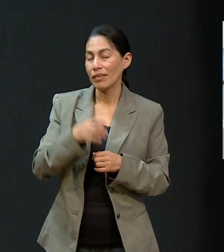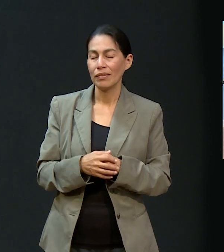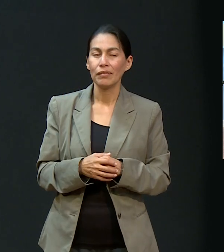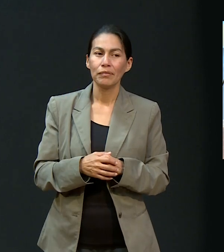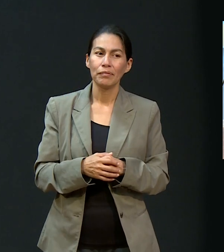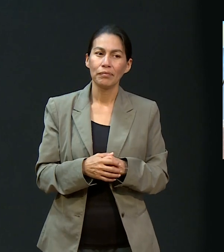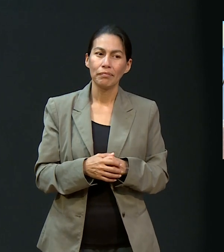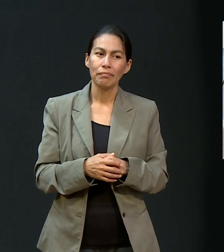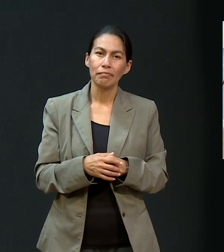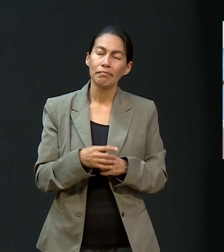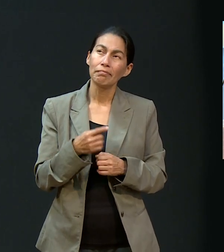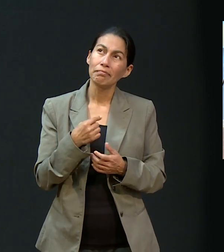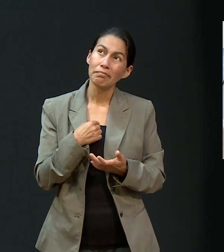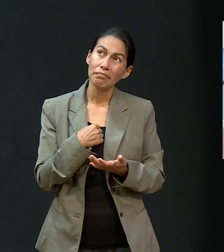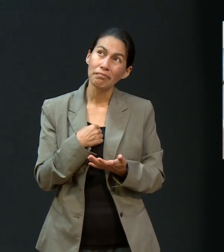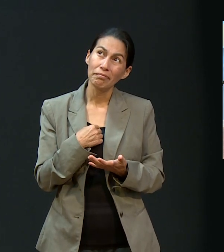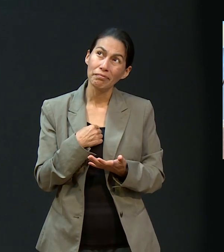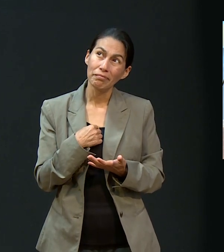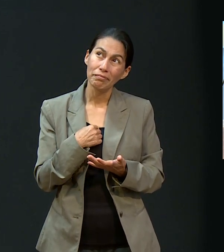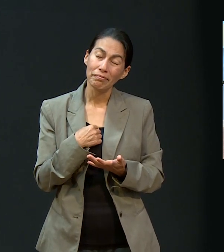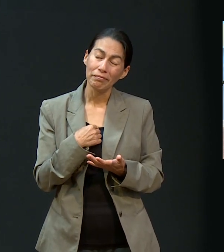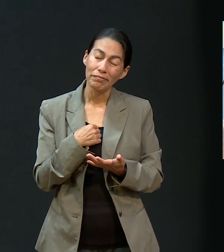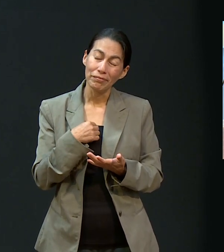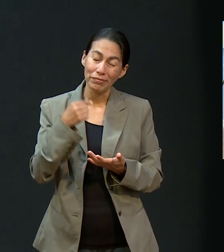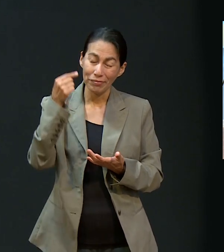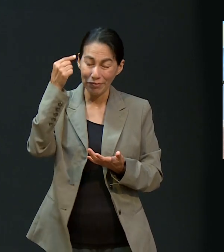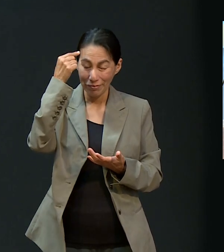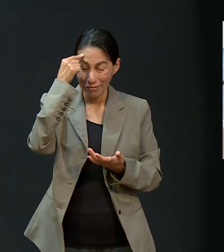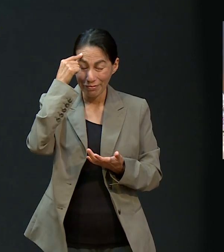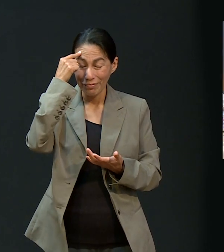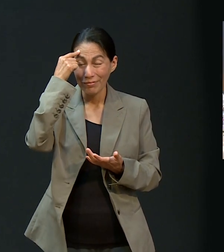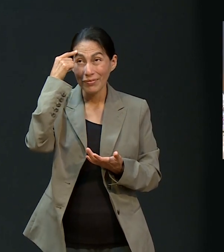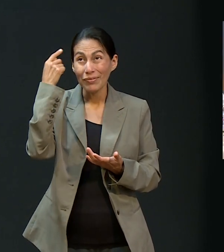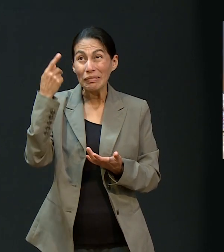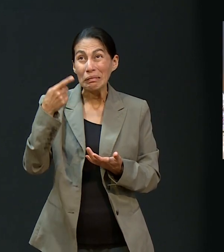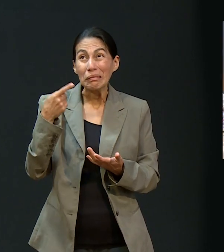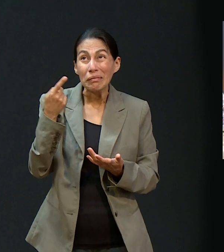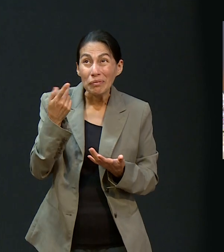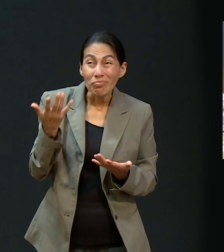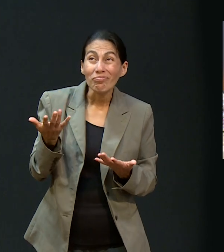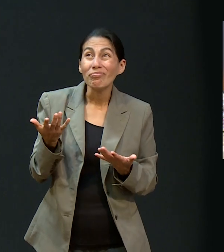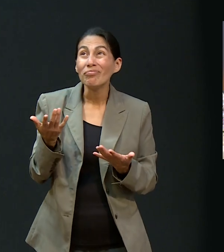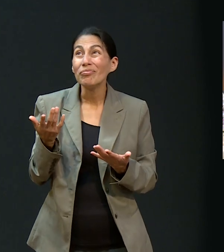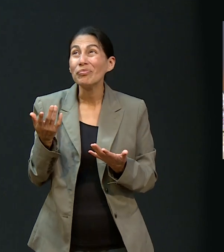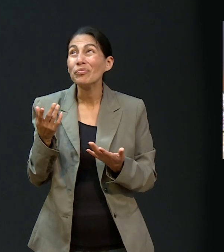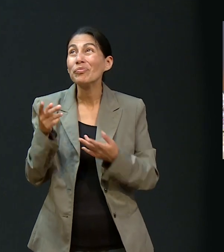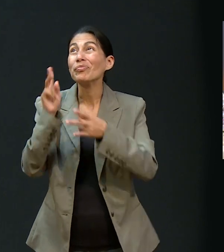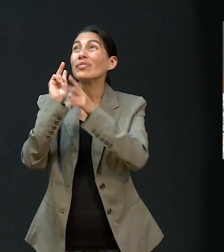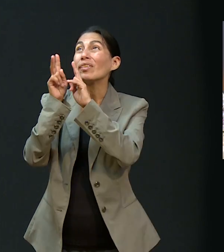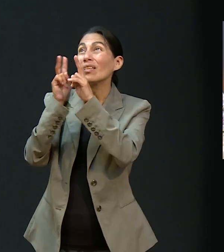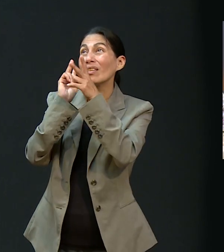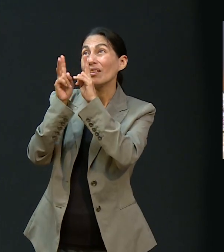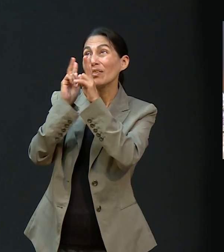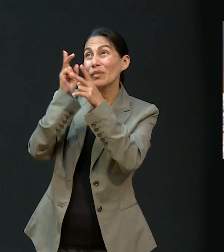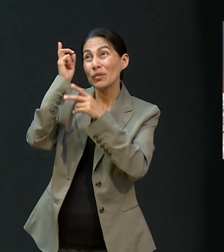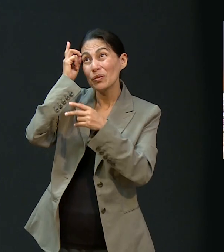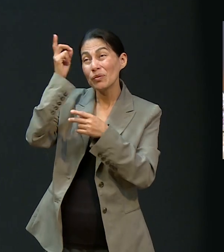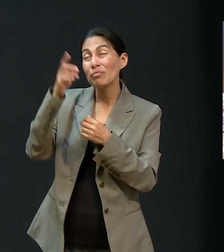Pastor. Así fue, exacto. Esa noche yo me preguntaba, bueno, platicaba con Dios